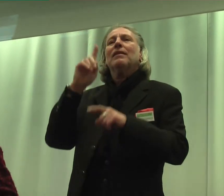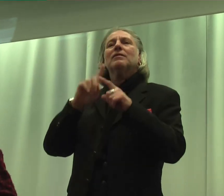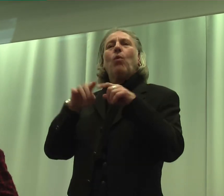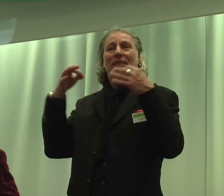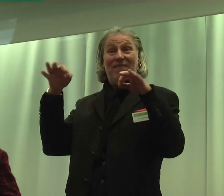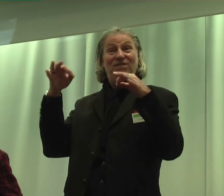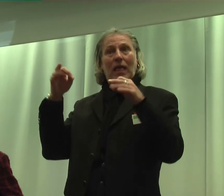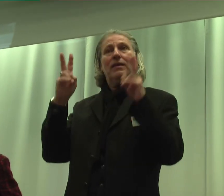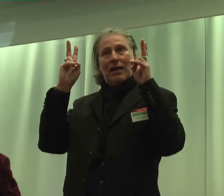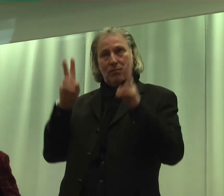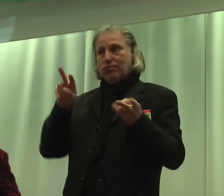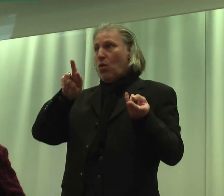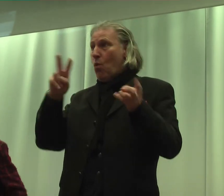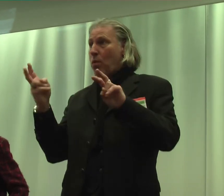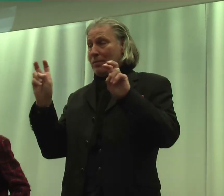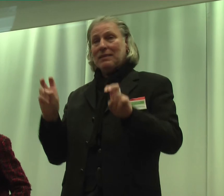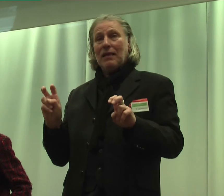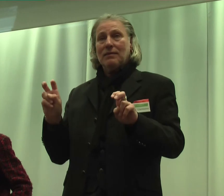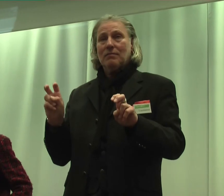einsetzen? Denn das ist ja spannend.